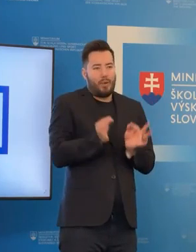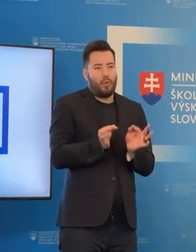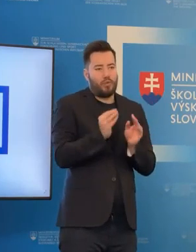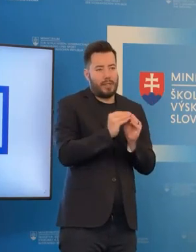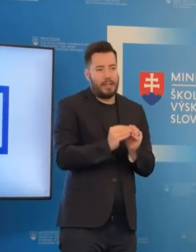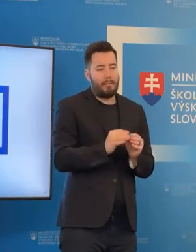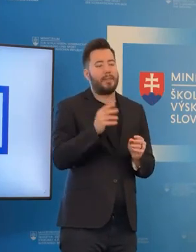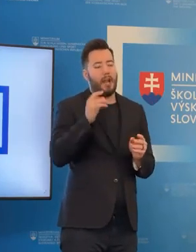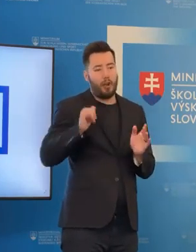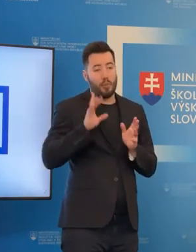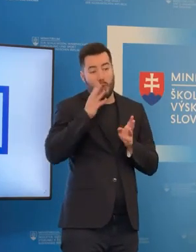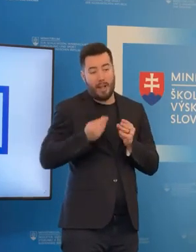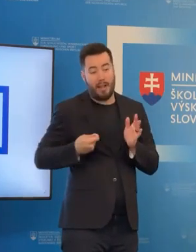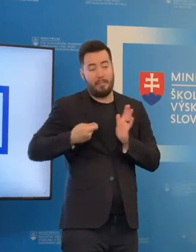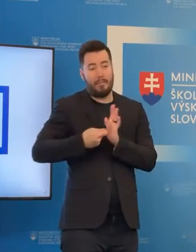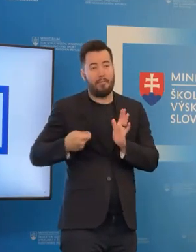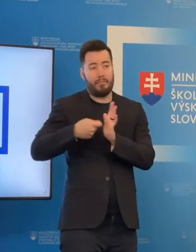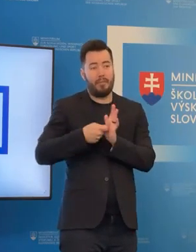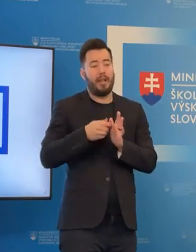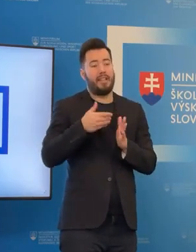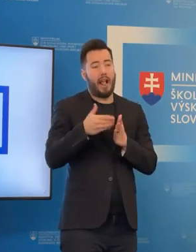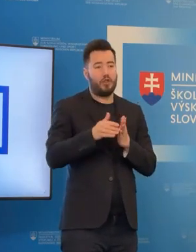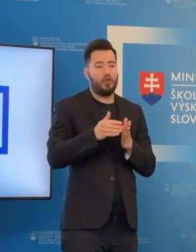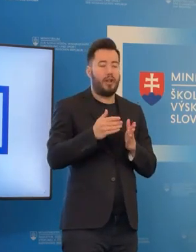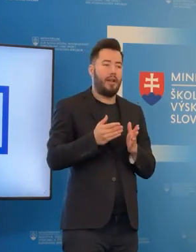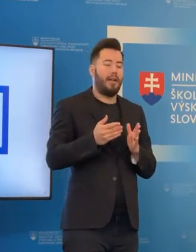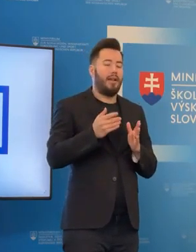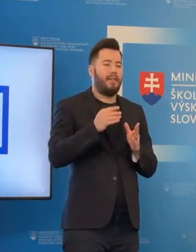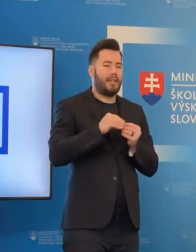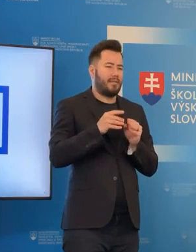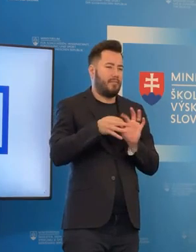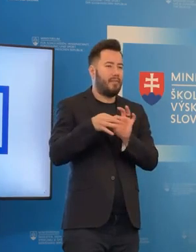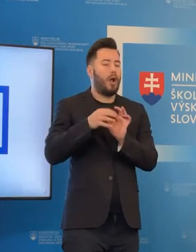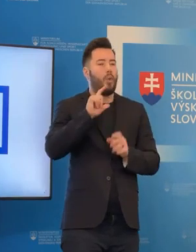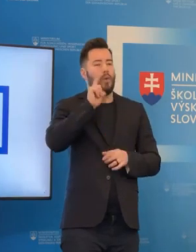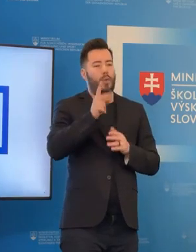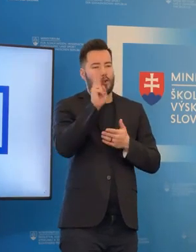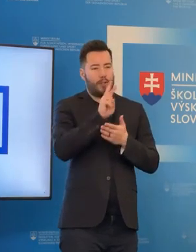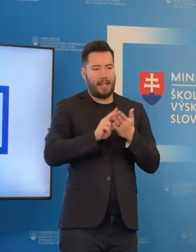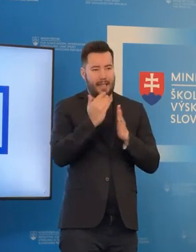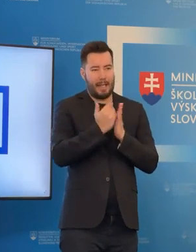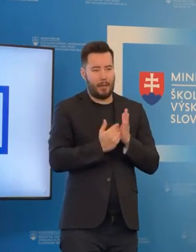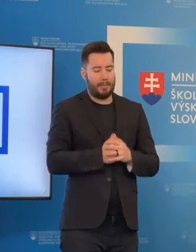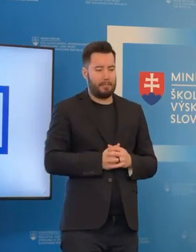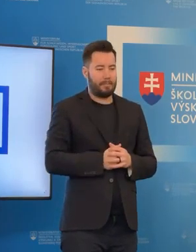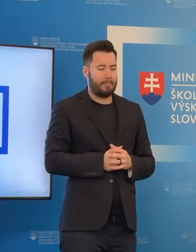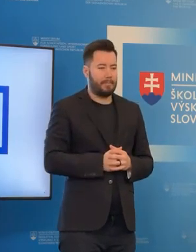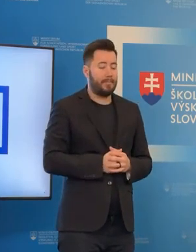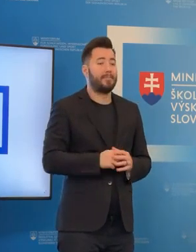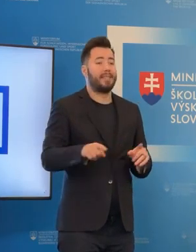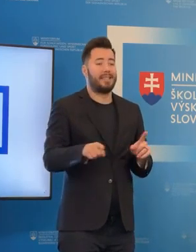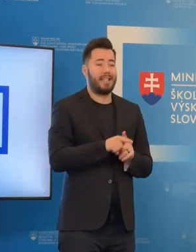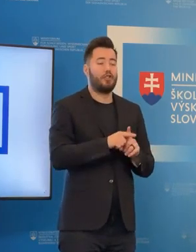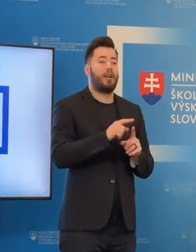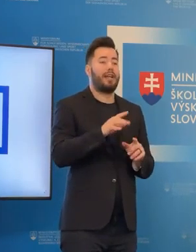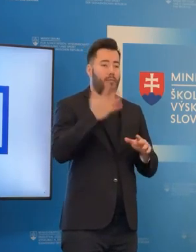rozšíria, zrejme v rámci druhého čítania. A tiež fondu pre podporu vzdelávania, kde